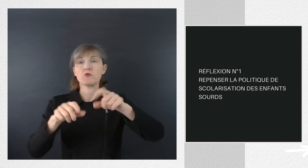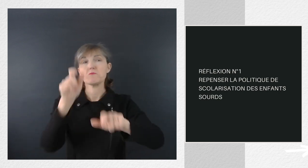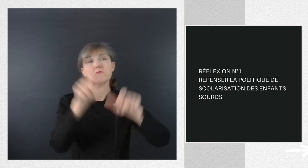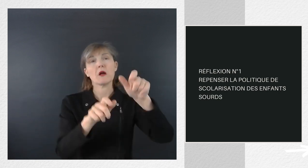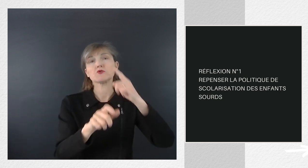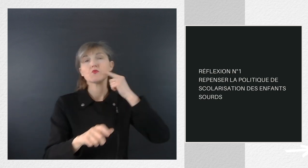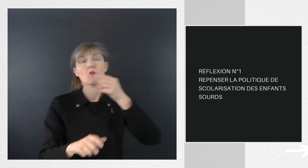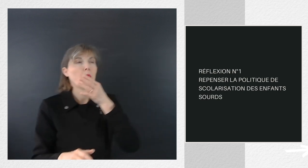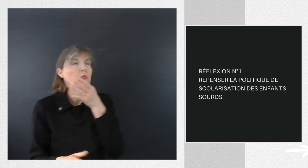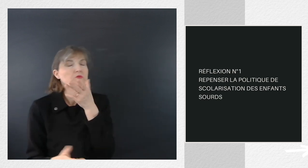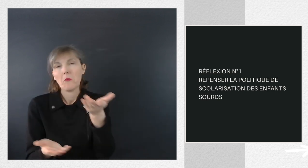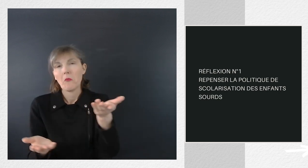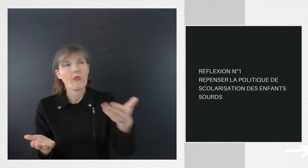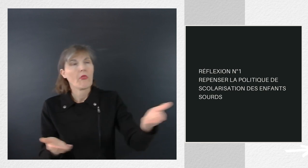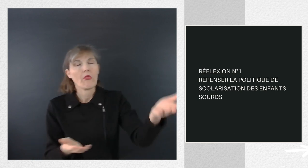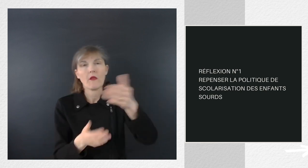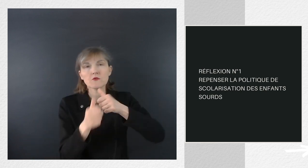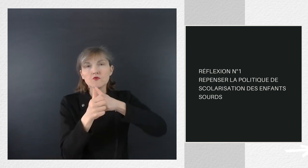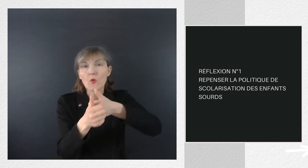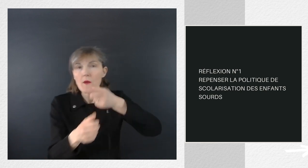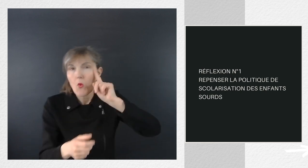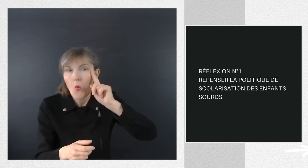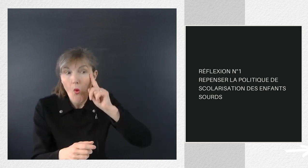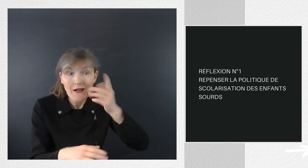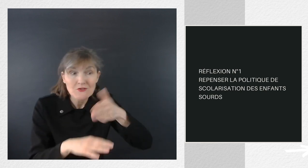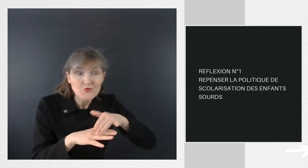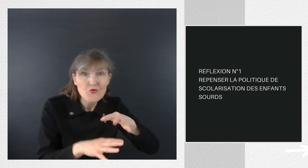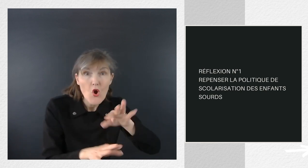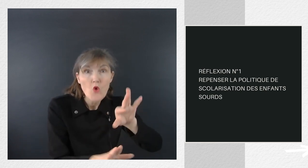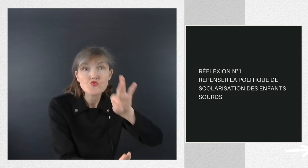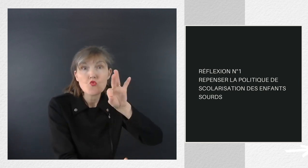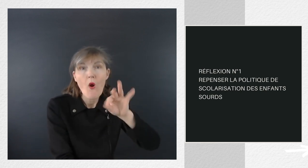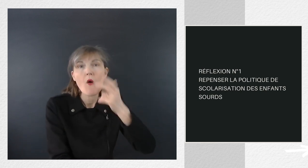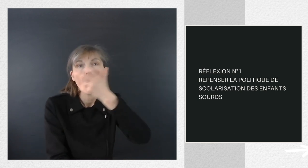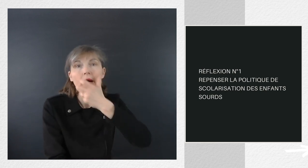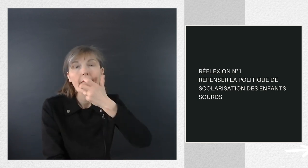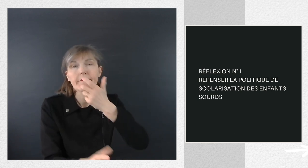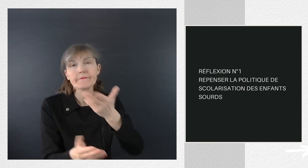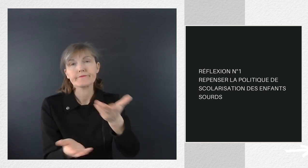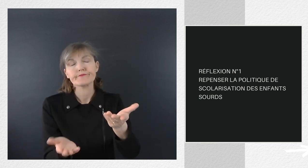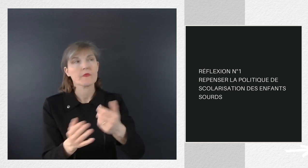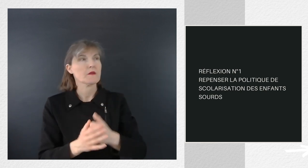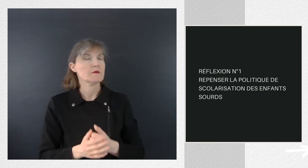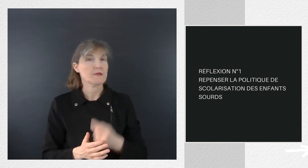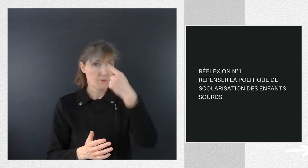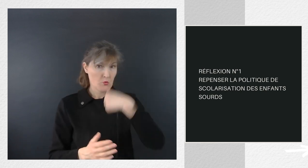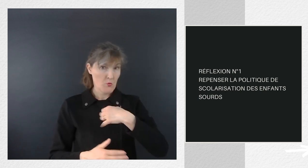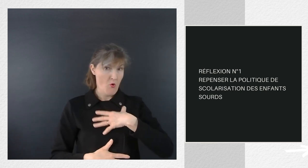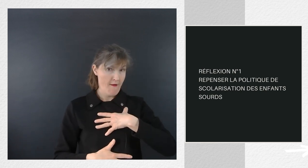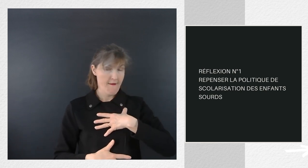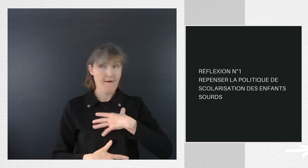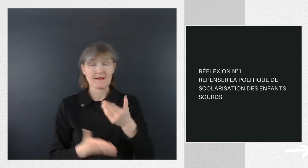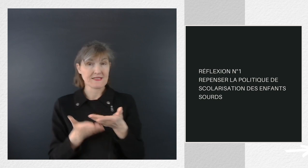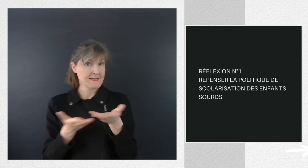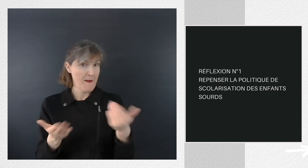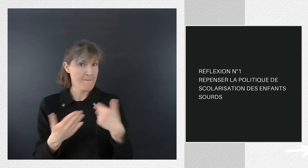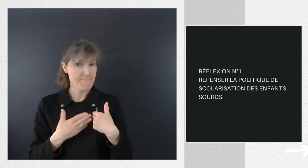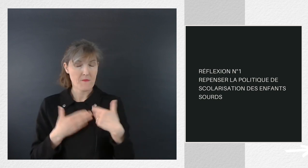peuvent remplir à cause du choix de l'oralisation. Pour moi, c'est simple, il y a un fort déséquilibre.